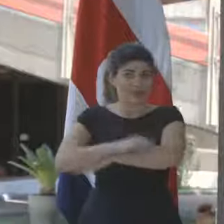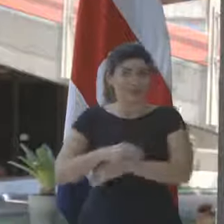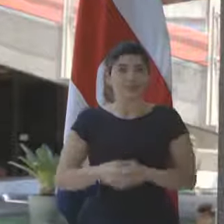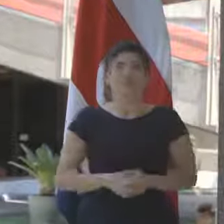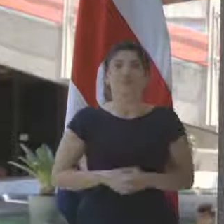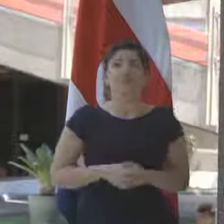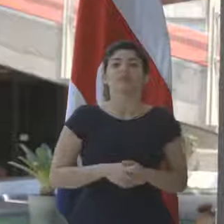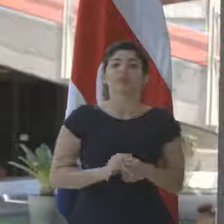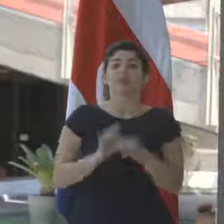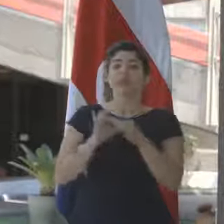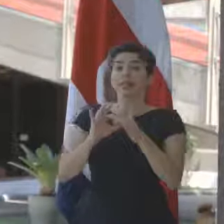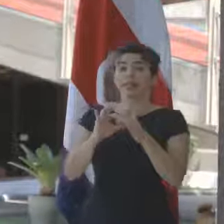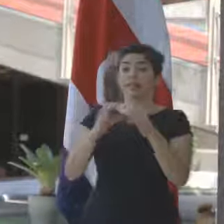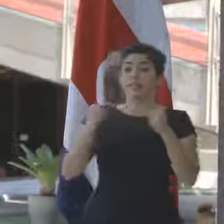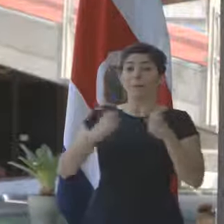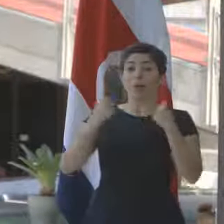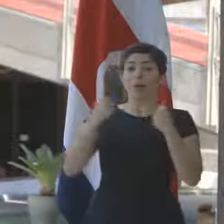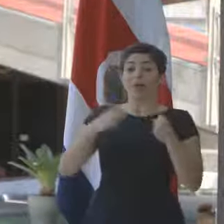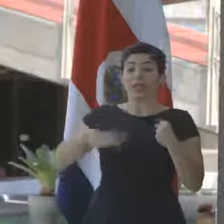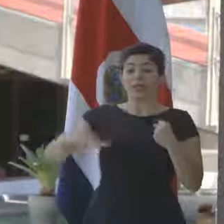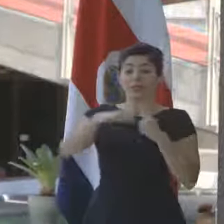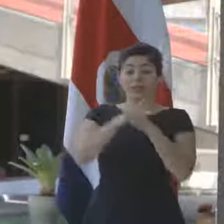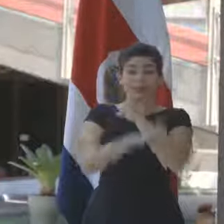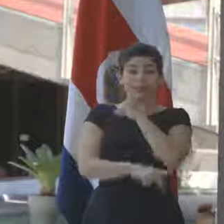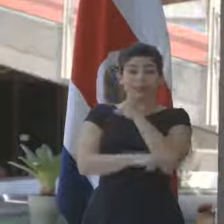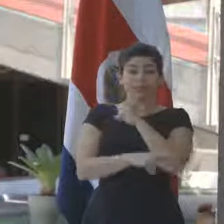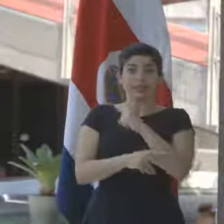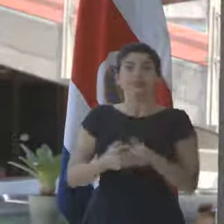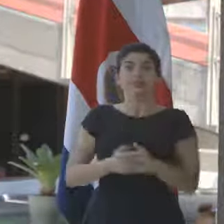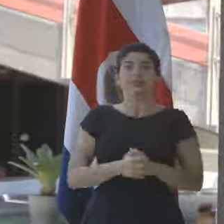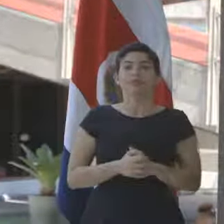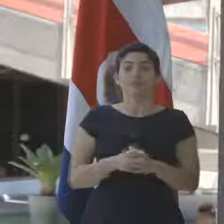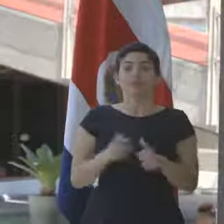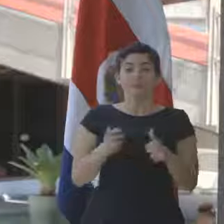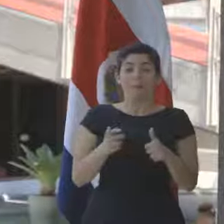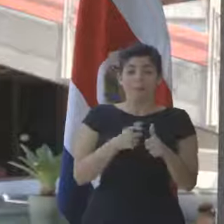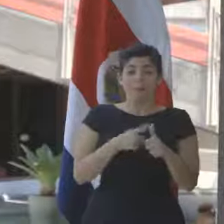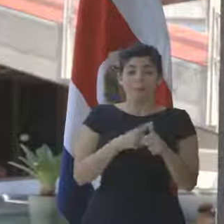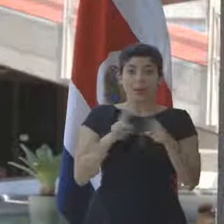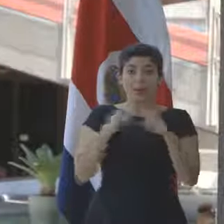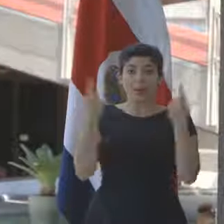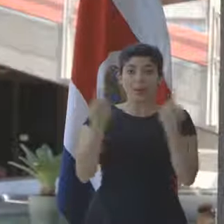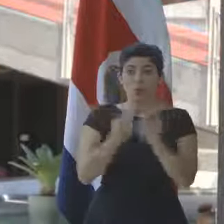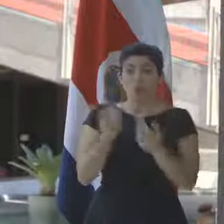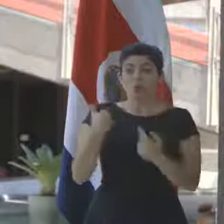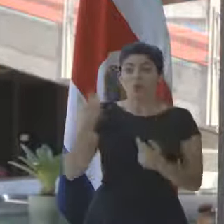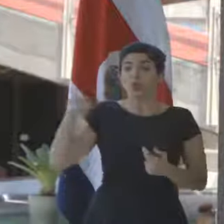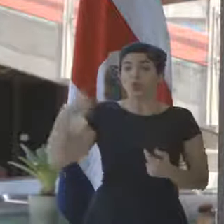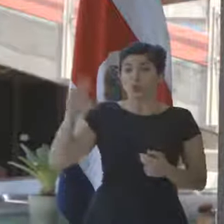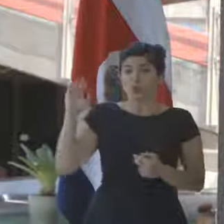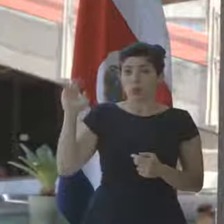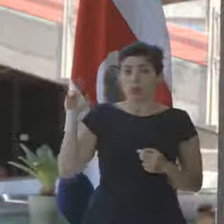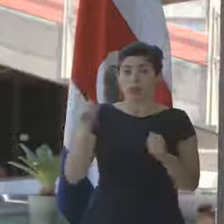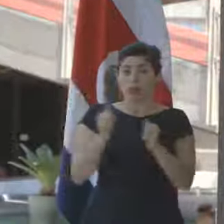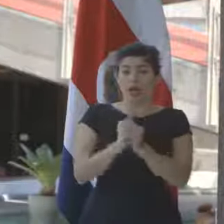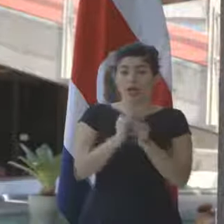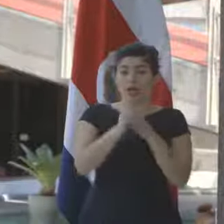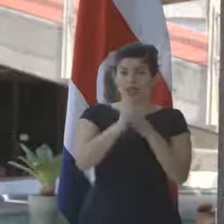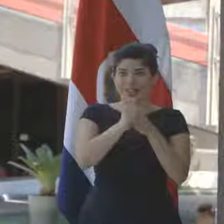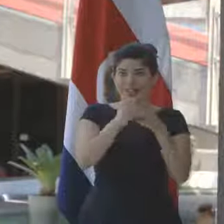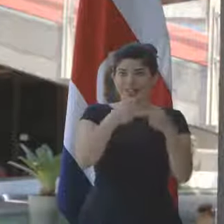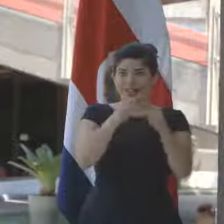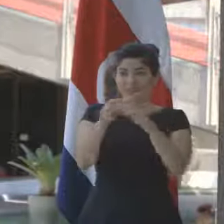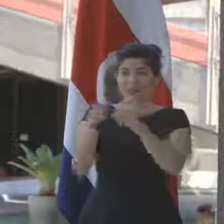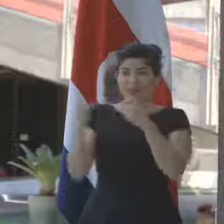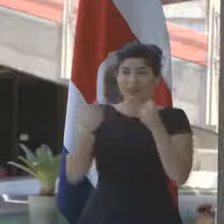En relación a los poderes de la República, en una primera sesión que yo tuve con las cabezas de los distintos